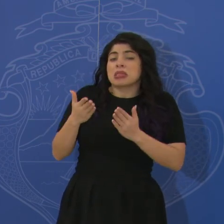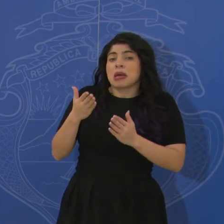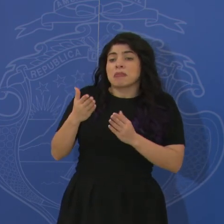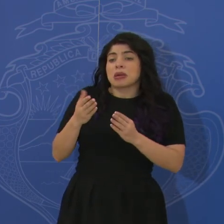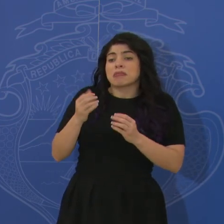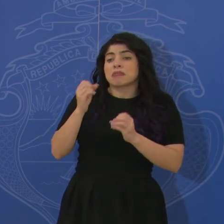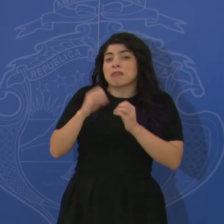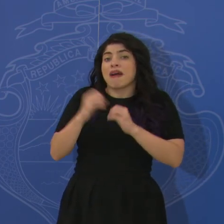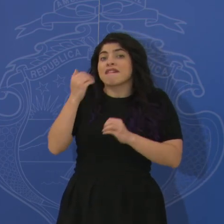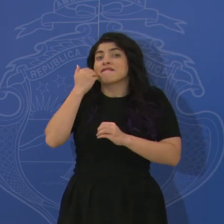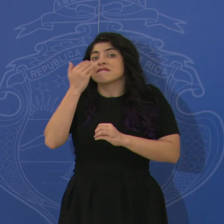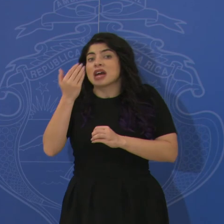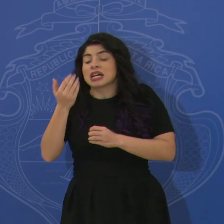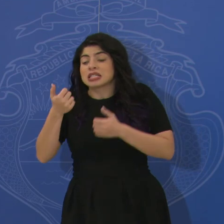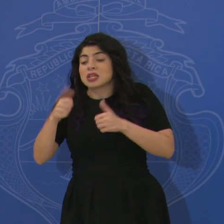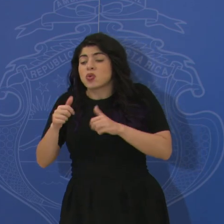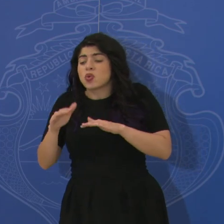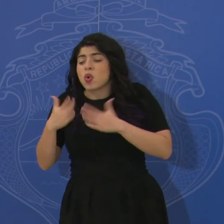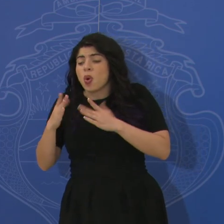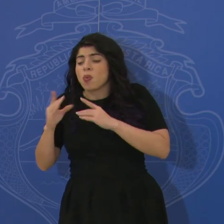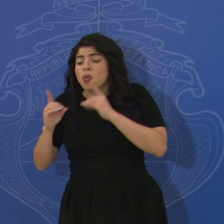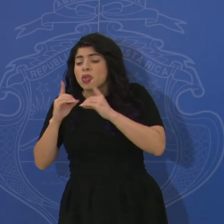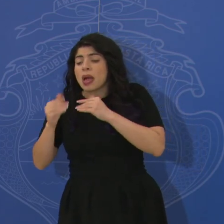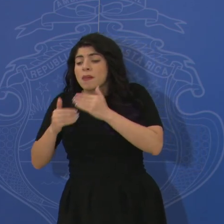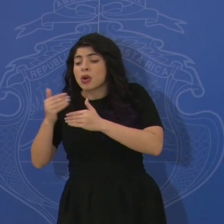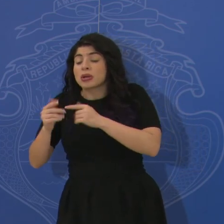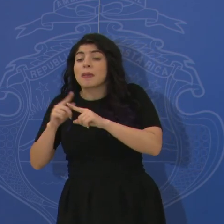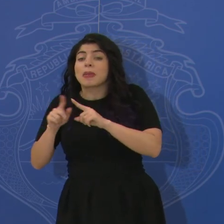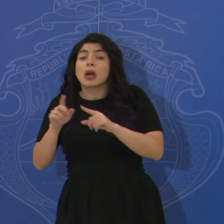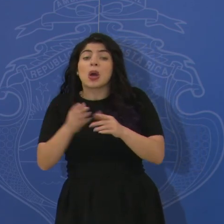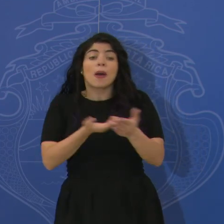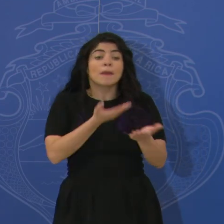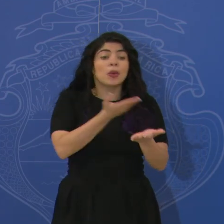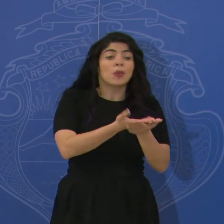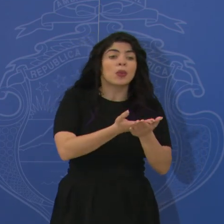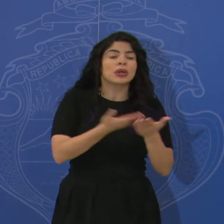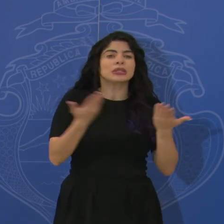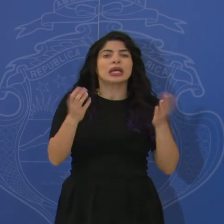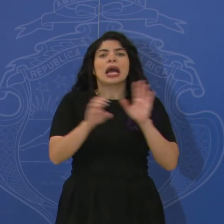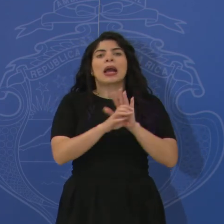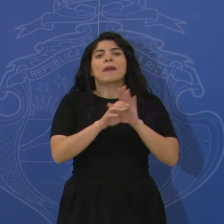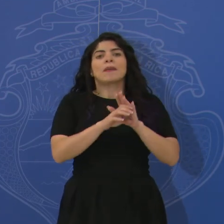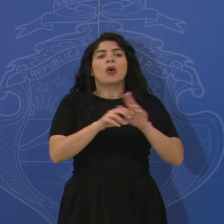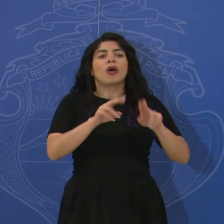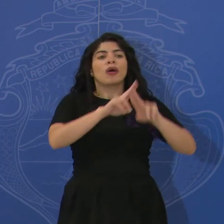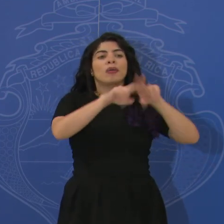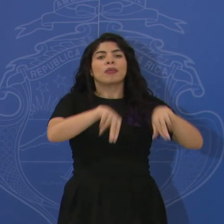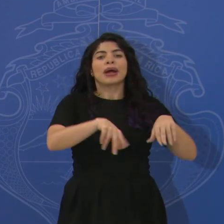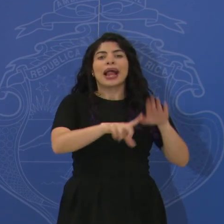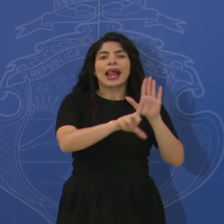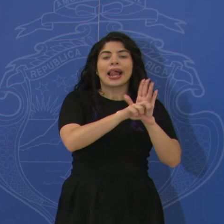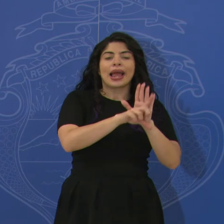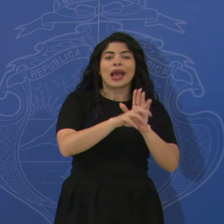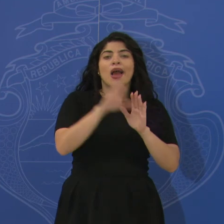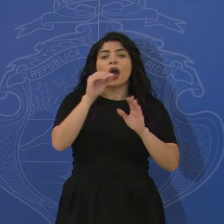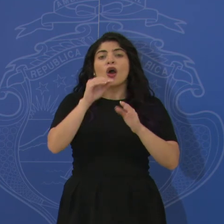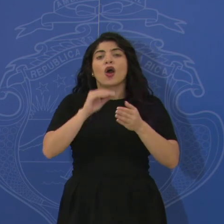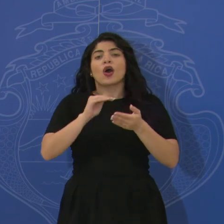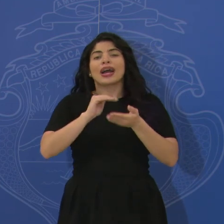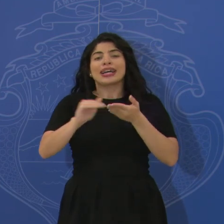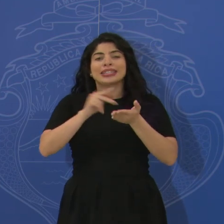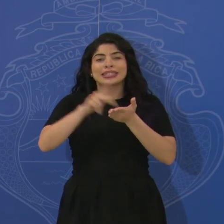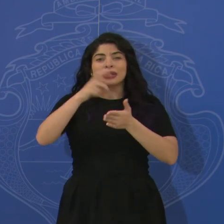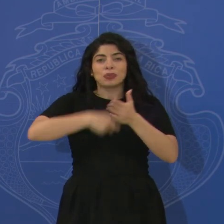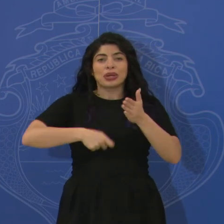potable ponerse de acuerdo en cómo dialogar que cuando la propuesta sea, por ejemplo, no sé, vendemos tal cosa o no, quitamos tal exoneración o no.